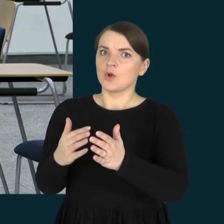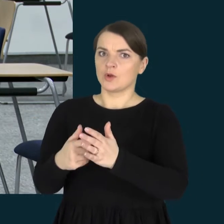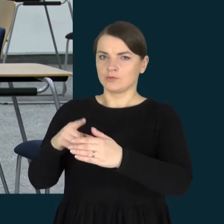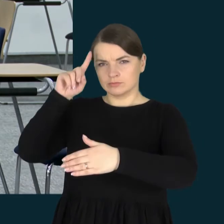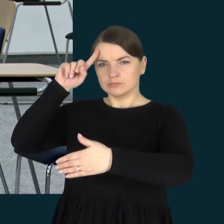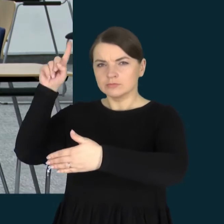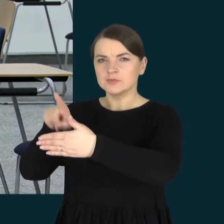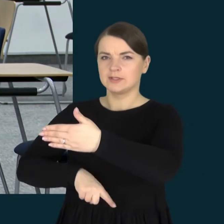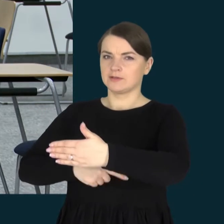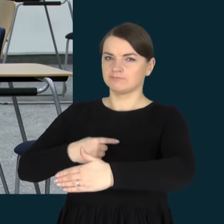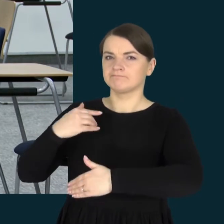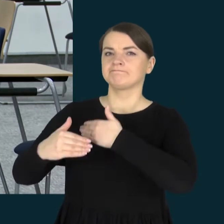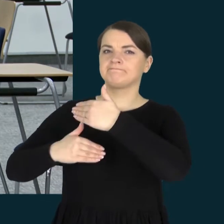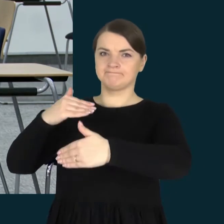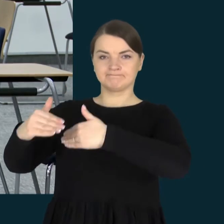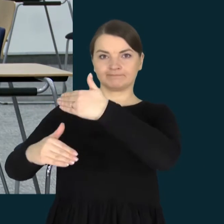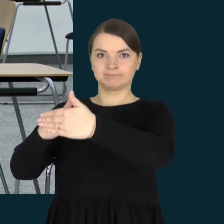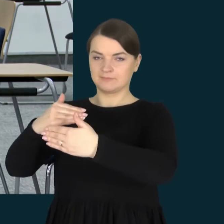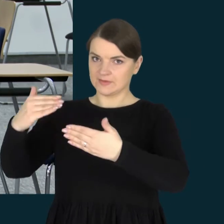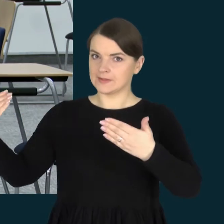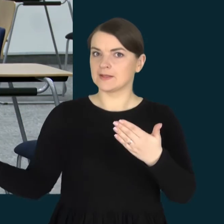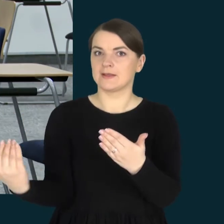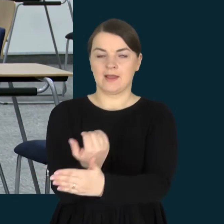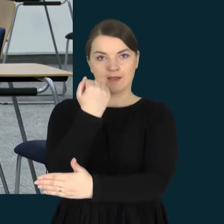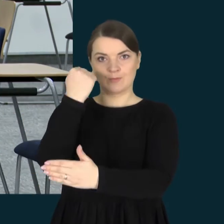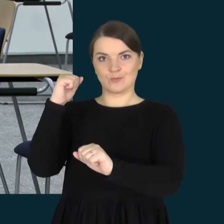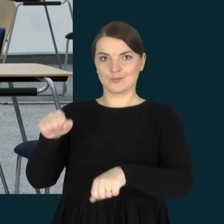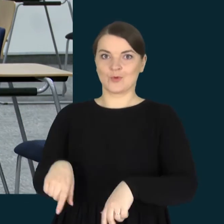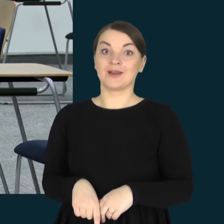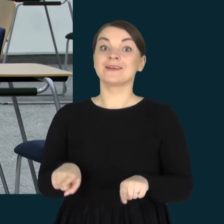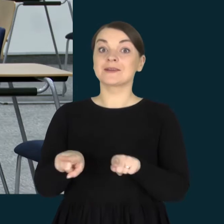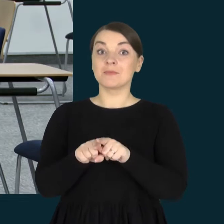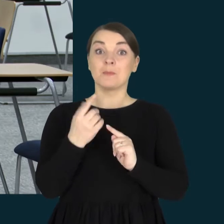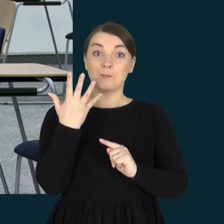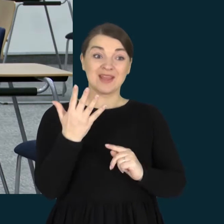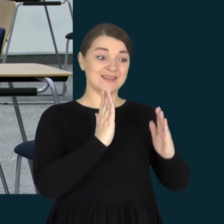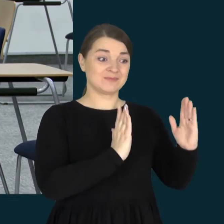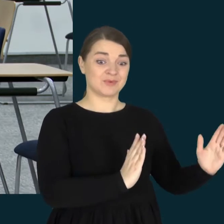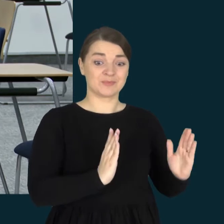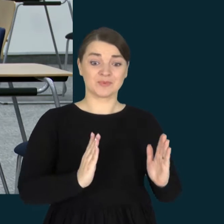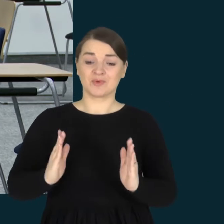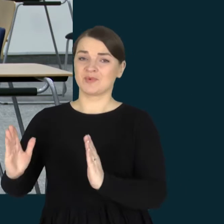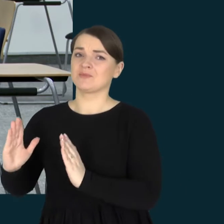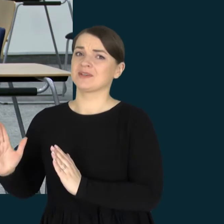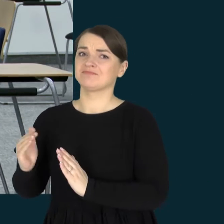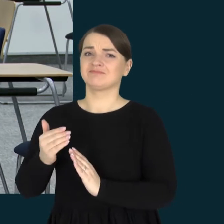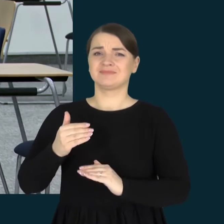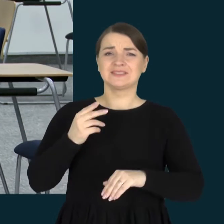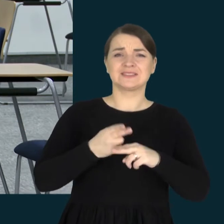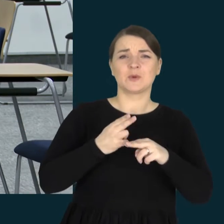ir siūlau neišgyventi tų penkių skausmo stadijų.